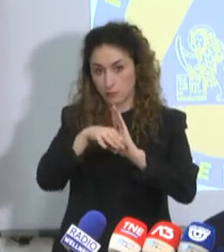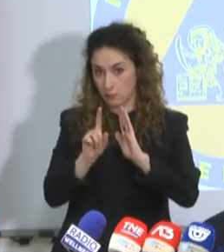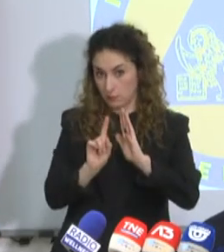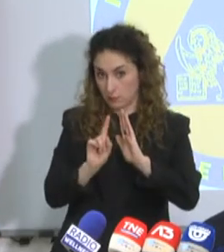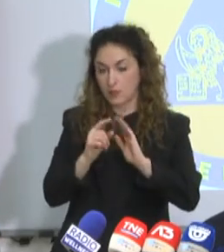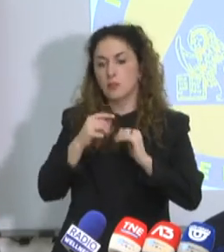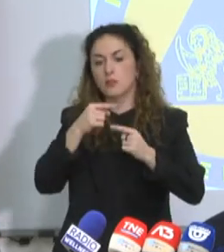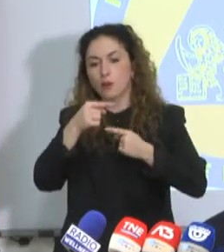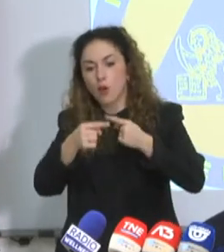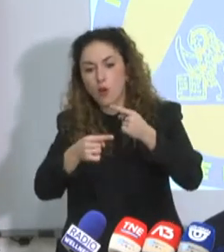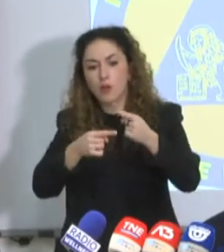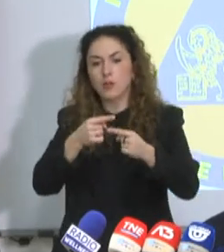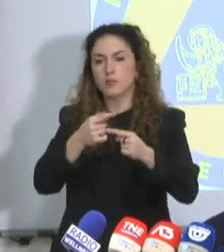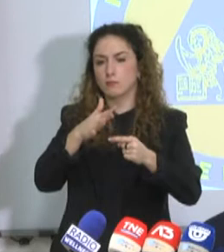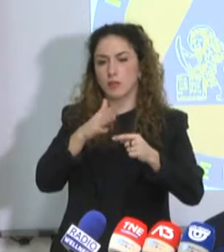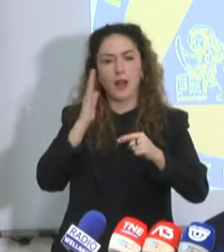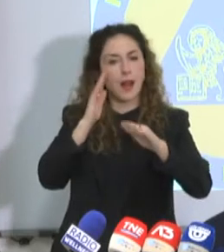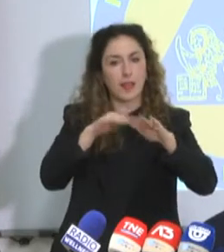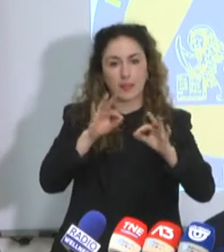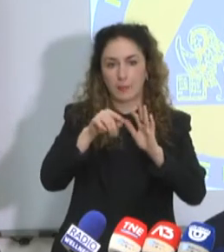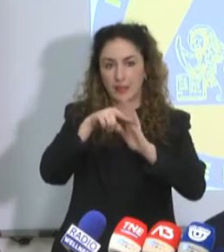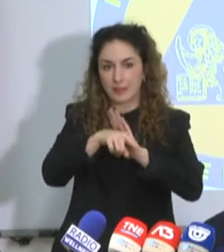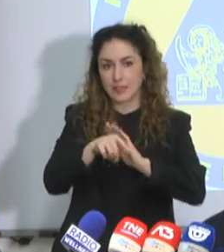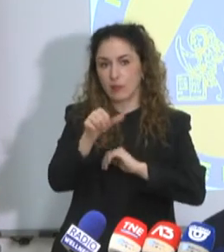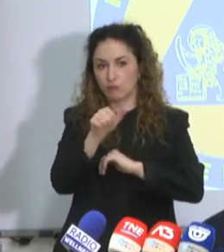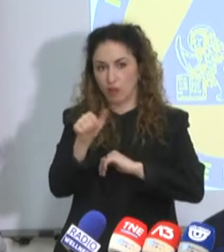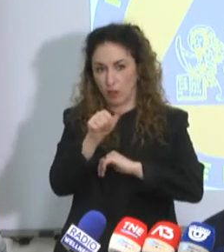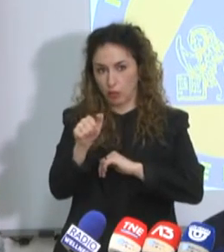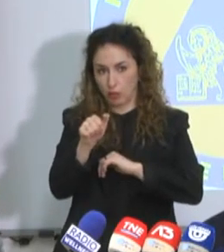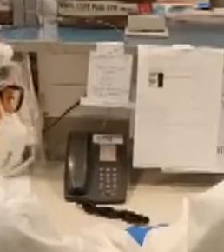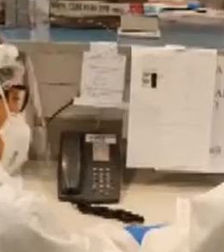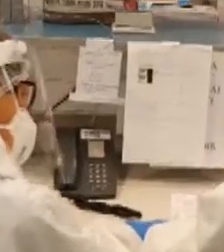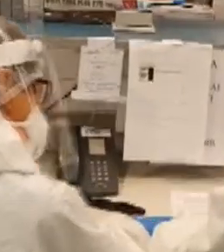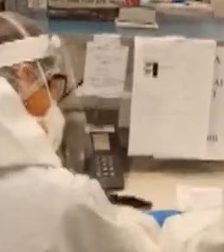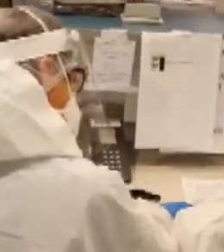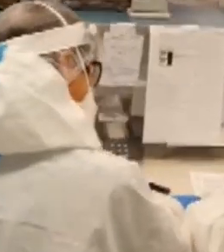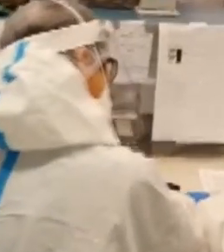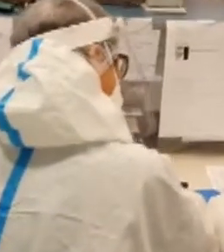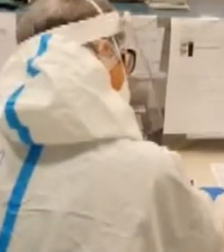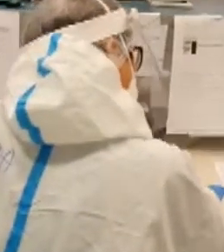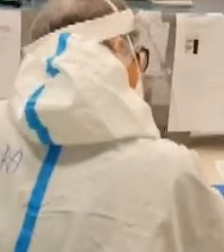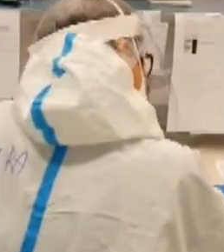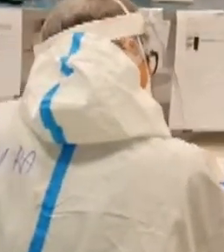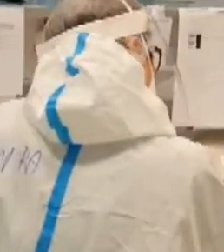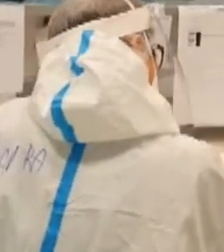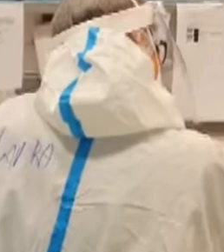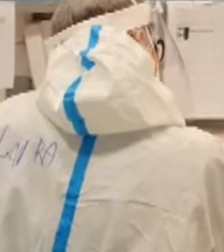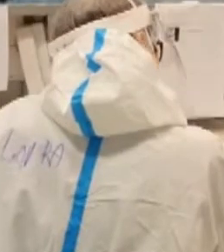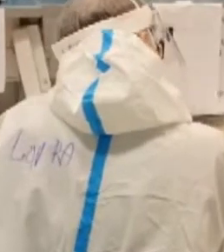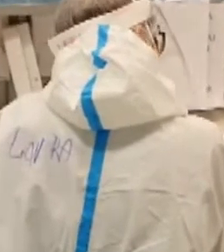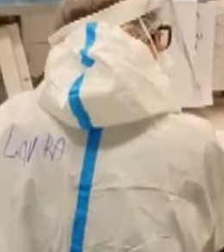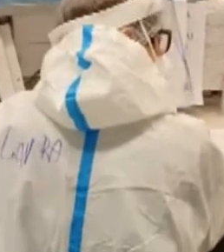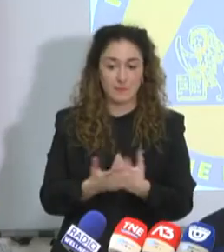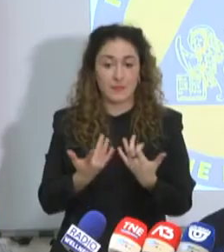continueremo a avere un centinaio di letti di terapia intensiva occupati per pazienti con covid. Impegnativo il carico di lavoro per gli